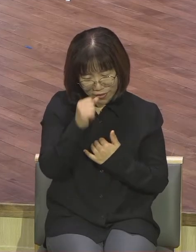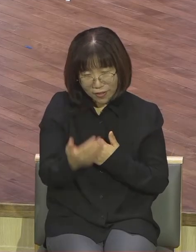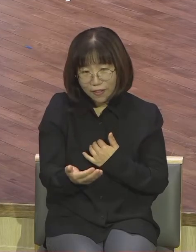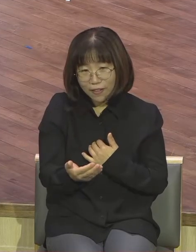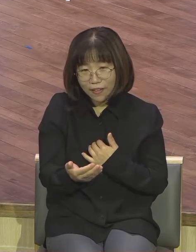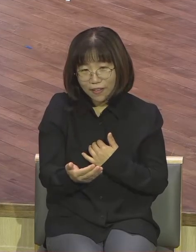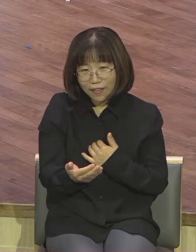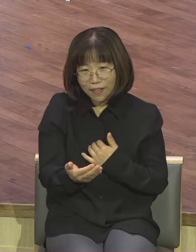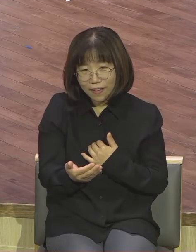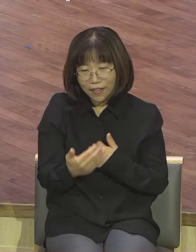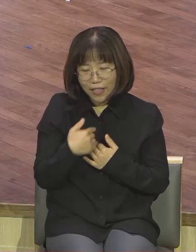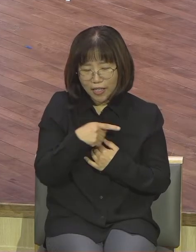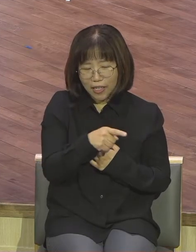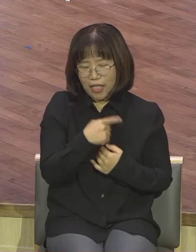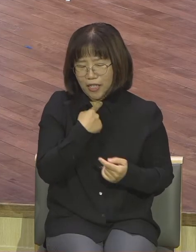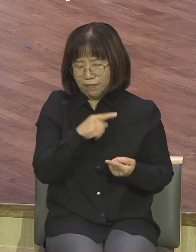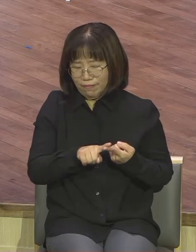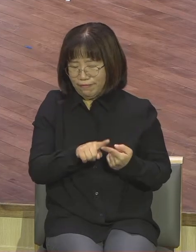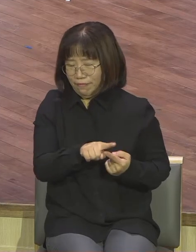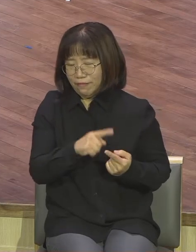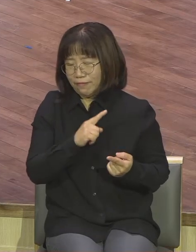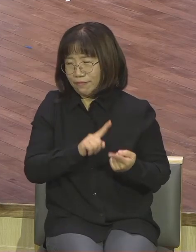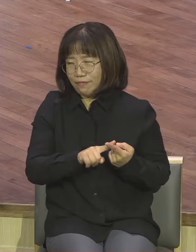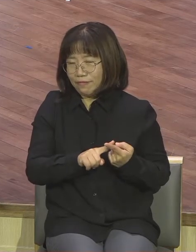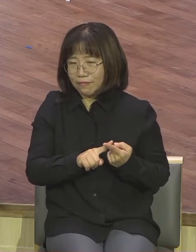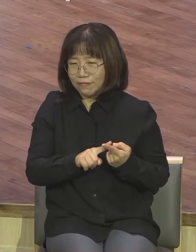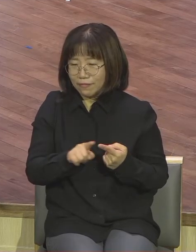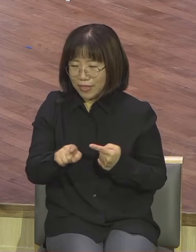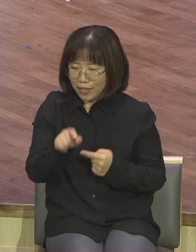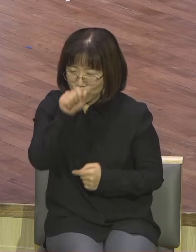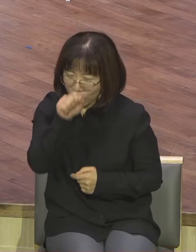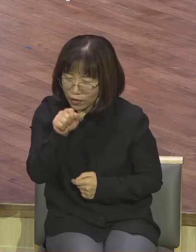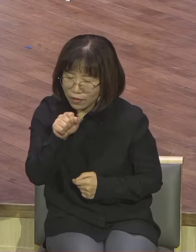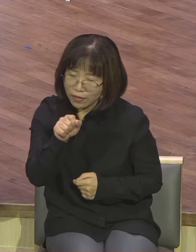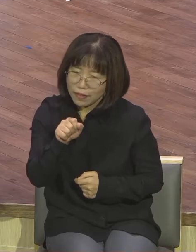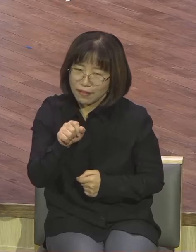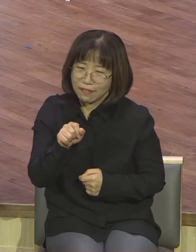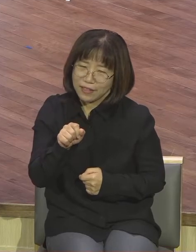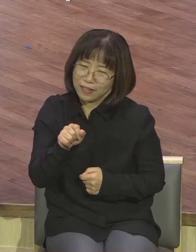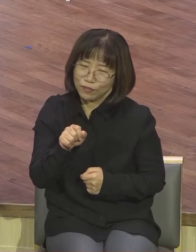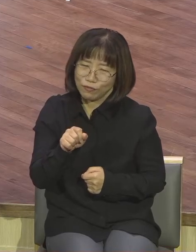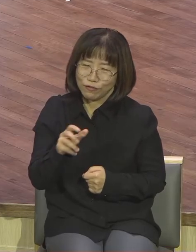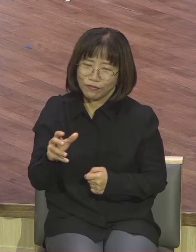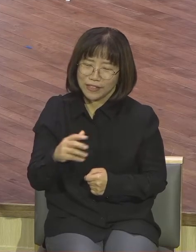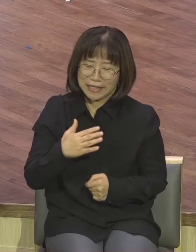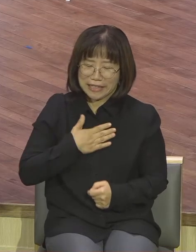주인입니다 성령의 인도 못 받는 사람이에요 성령의 인도 받는 사람은 다 좋아합니다